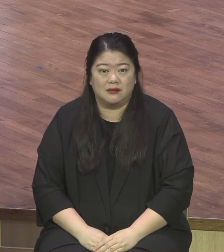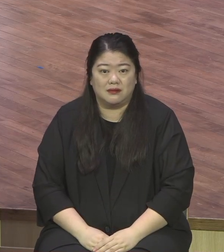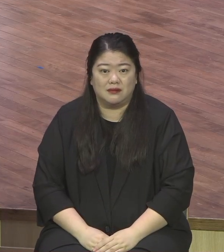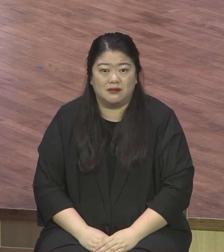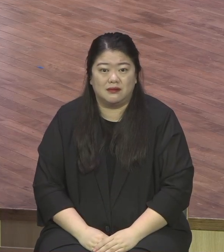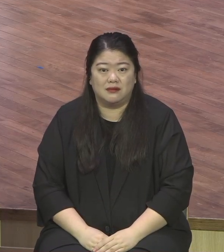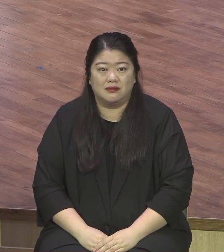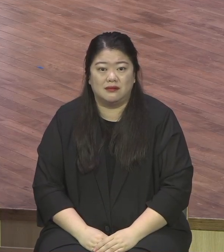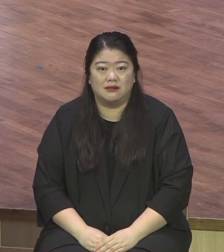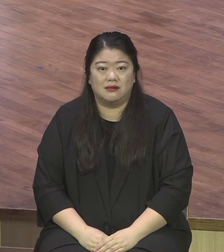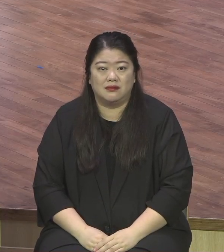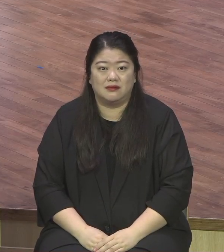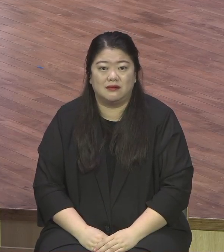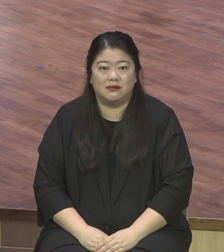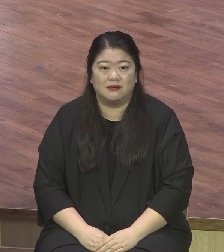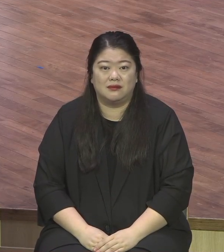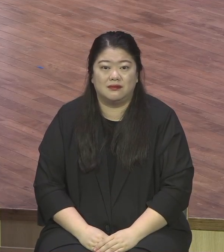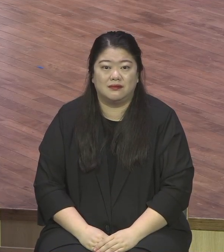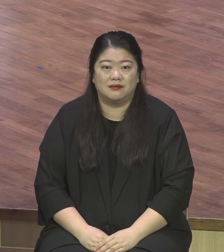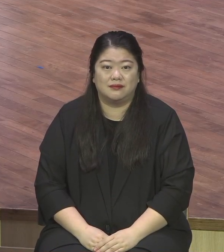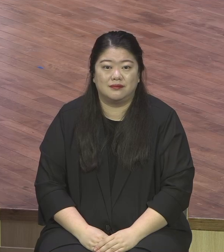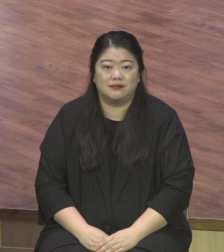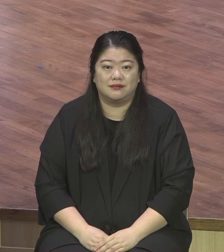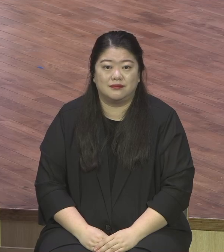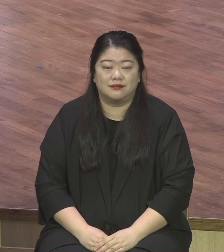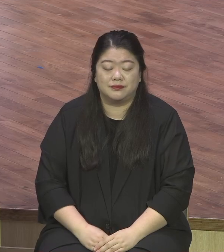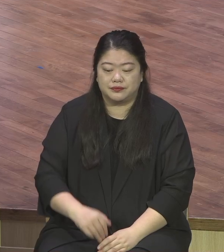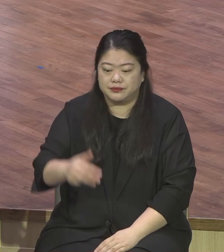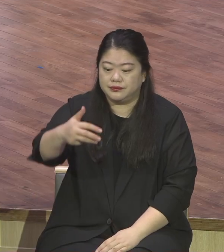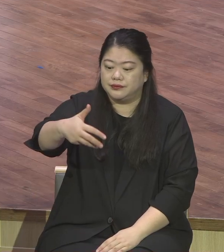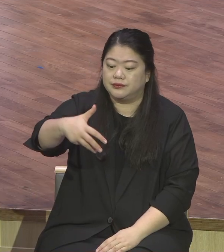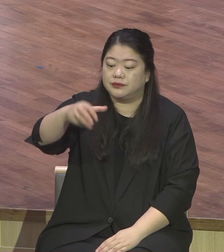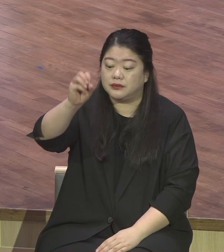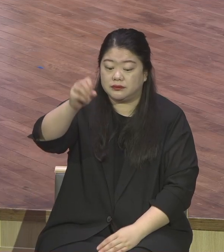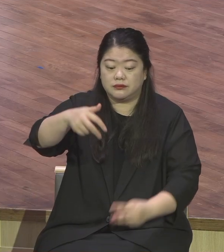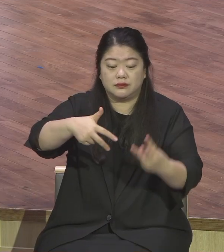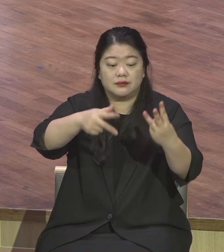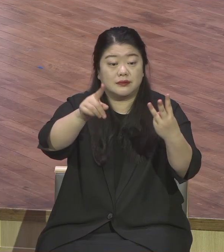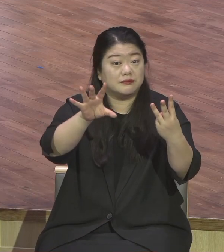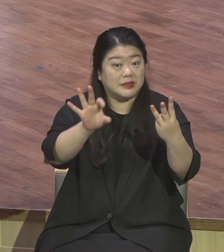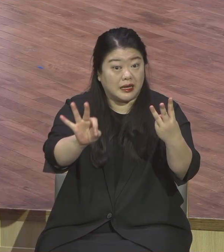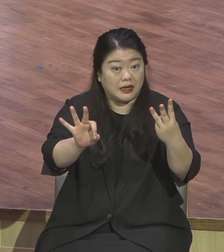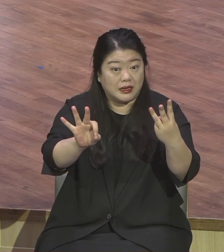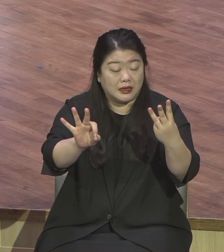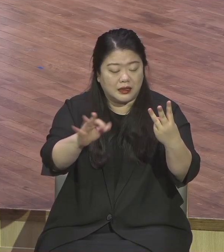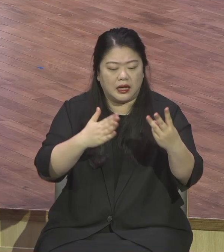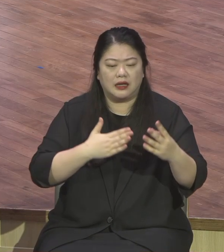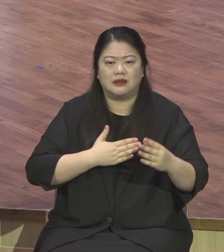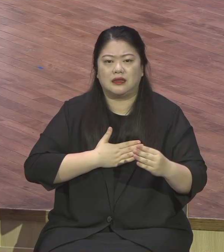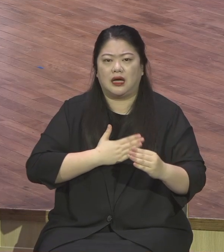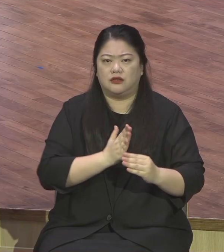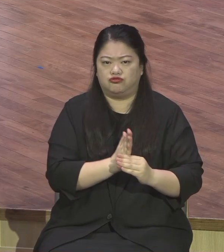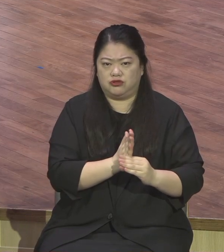장세기 3장의 나중심의 삶은 결국은 뭐예요 장세기 10월장의 바벨탑입니다.